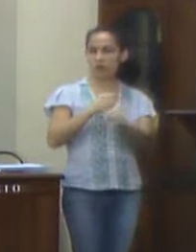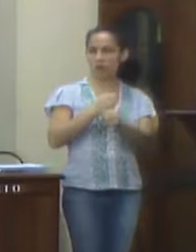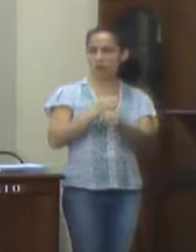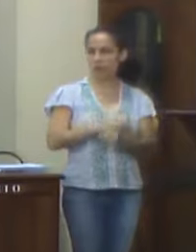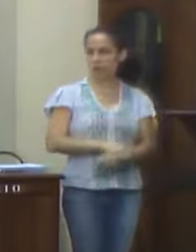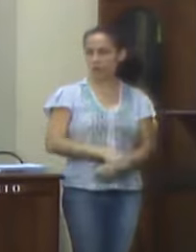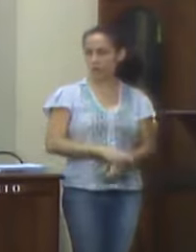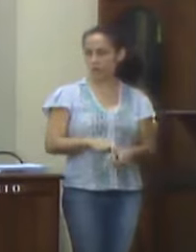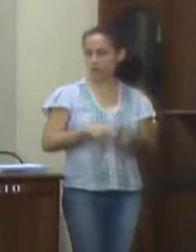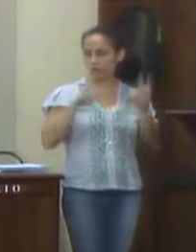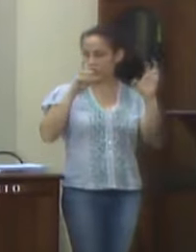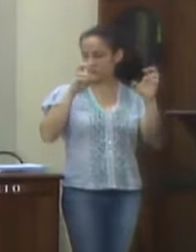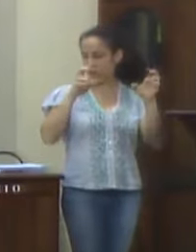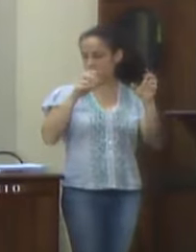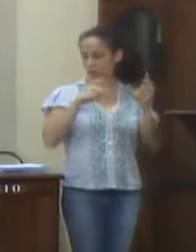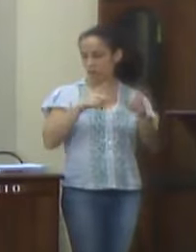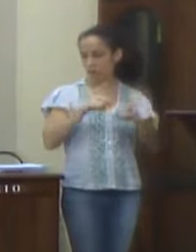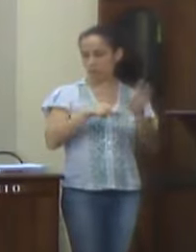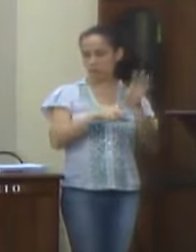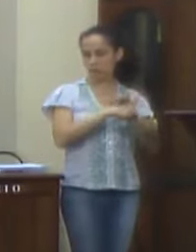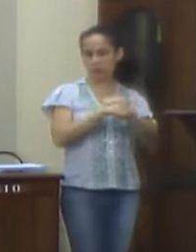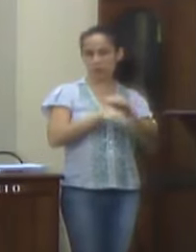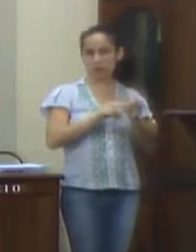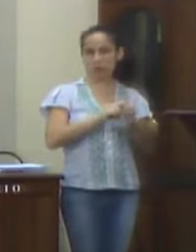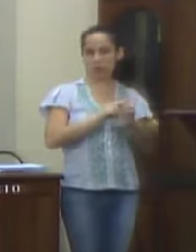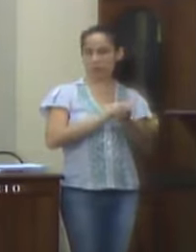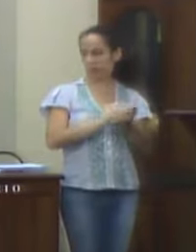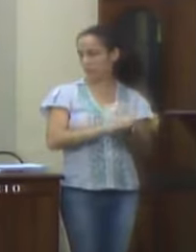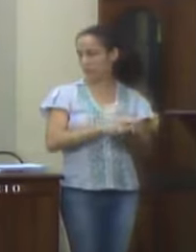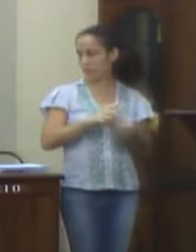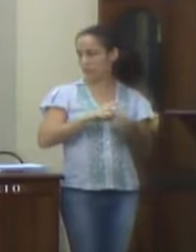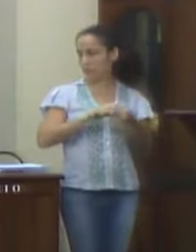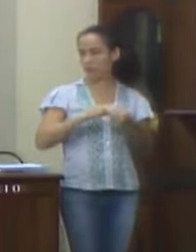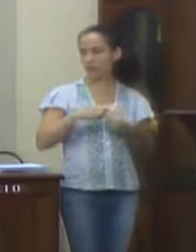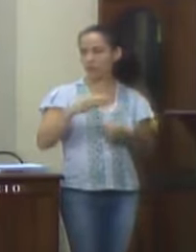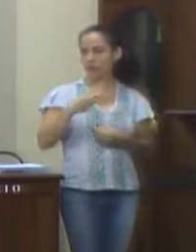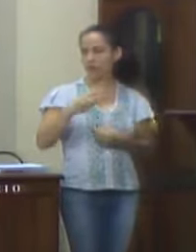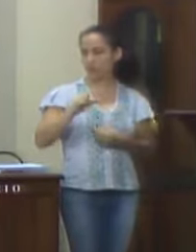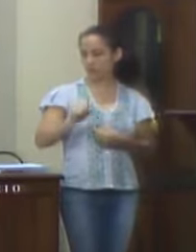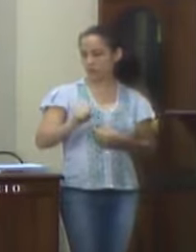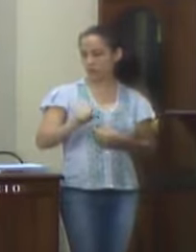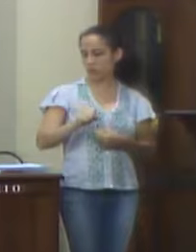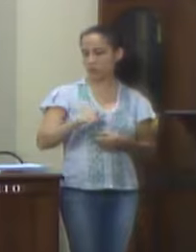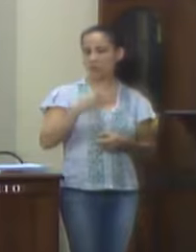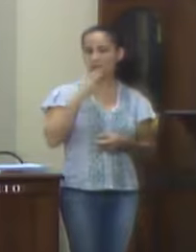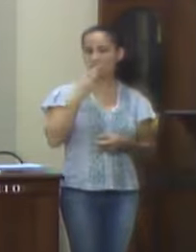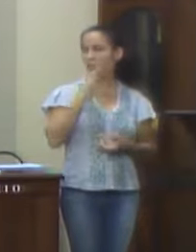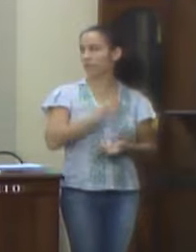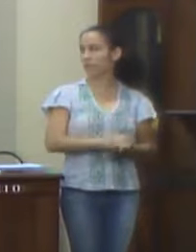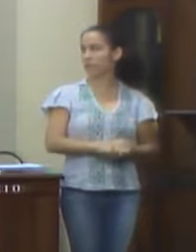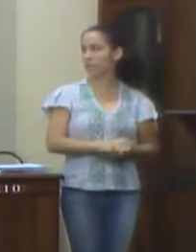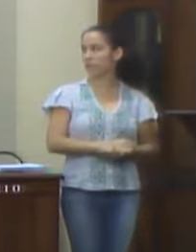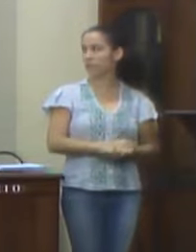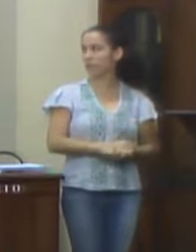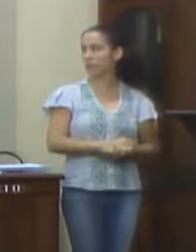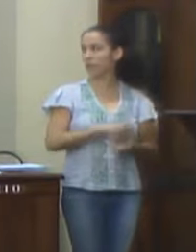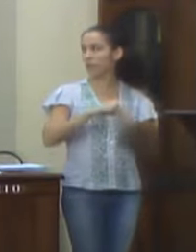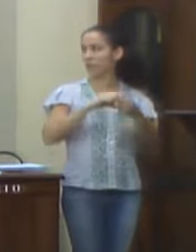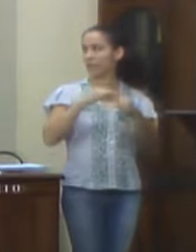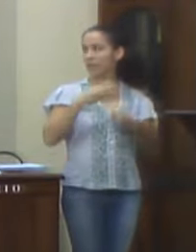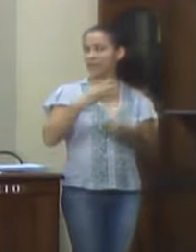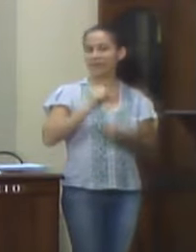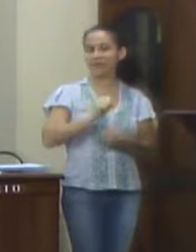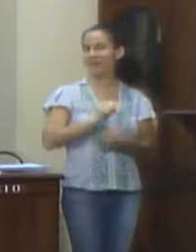Sobre o tema, a Lei Orgânica do Município de Valença, em seu artigo 38, assim dispõe. Artigo 38.